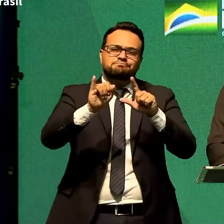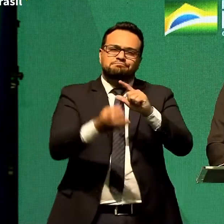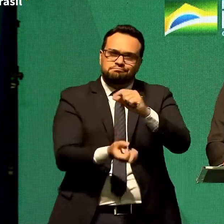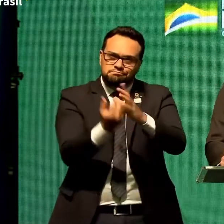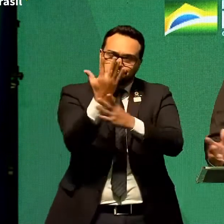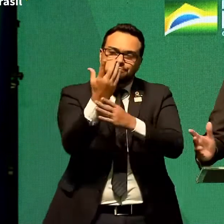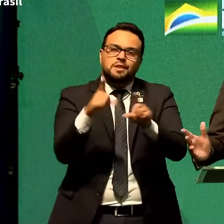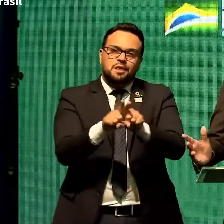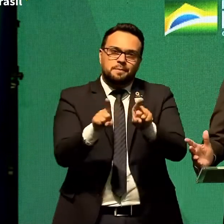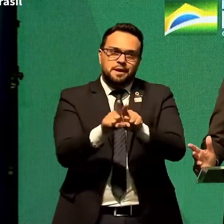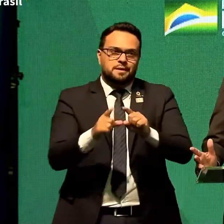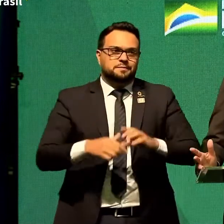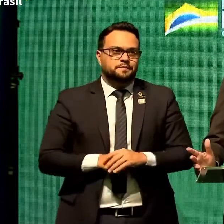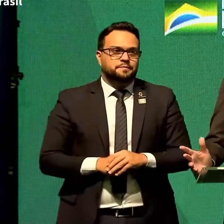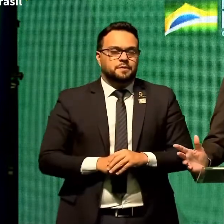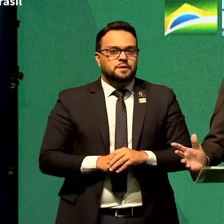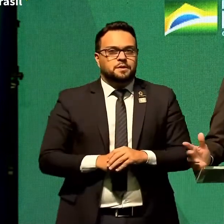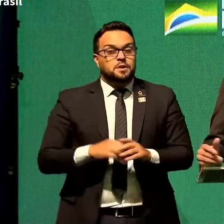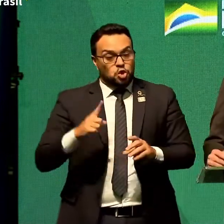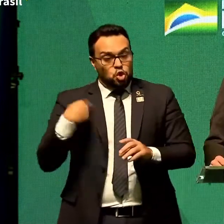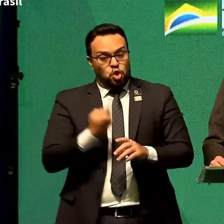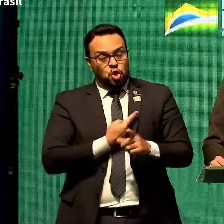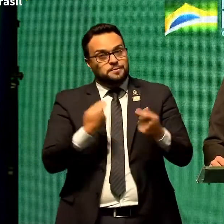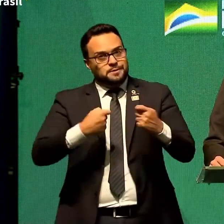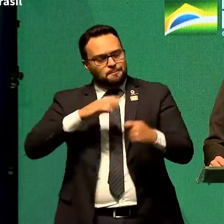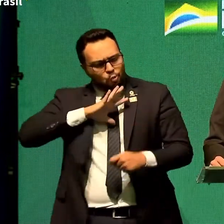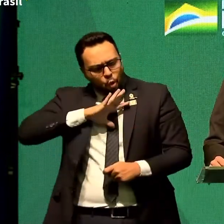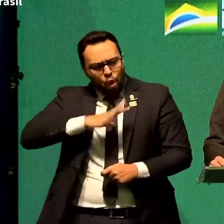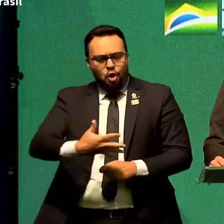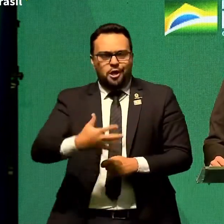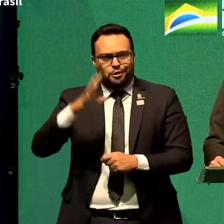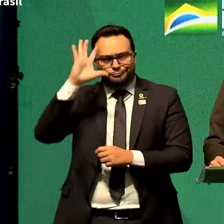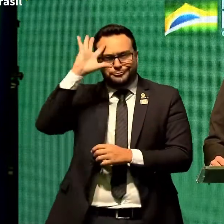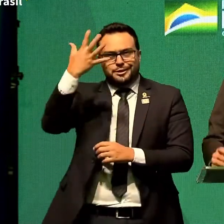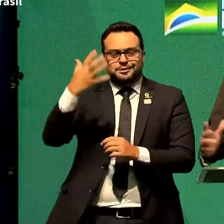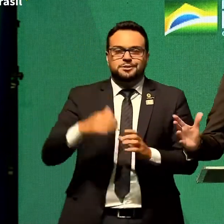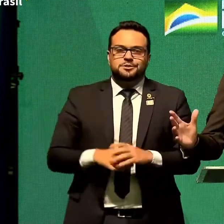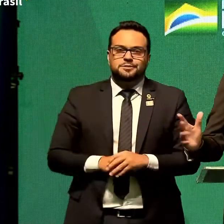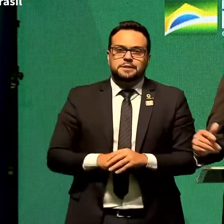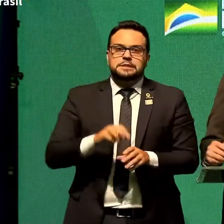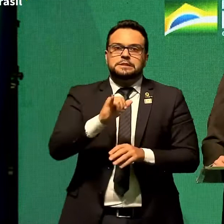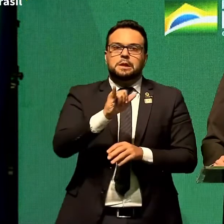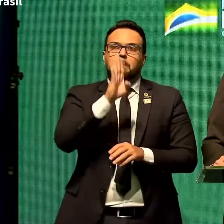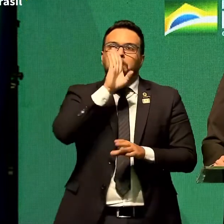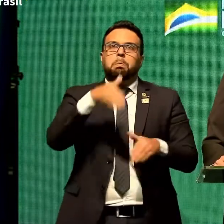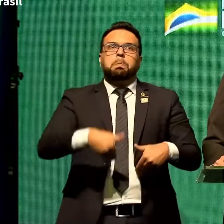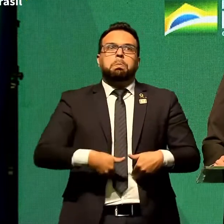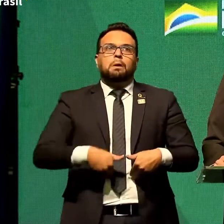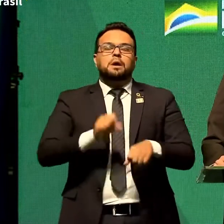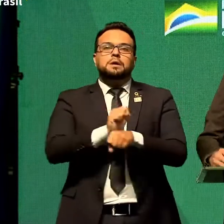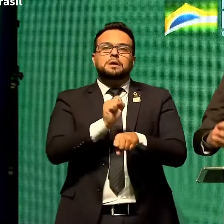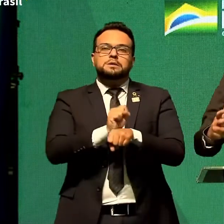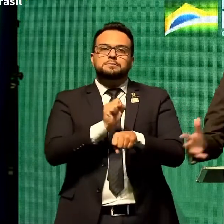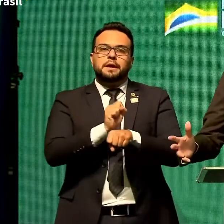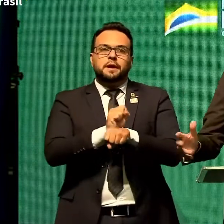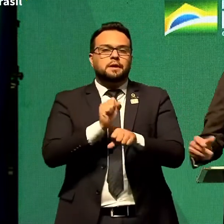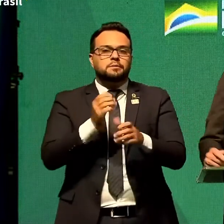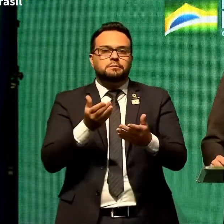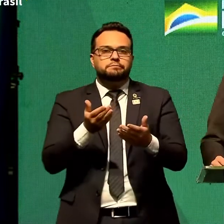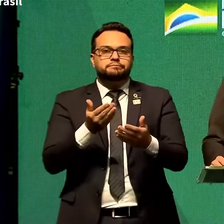começo temos que ter coragem para decidir se ficar parado esperando solução